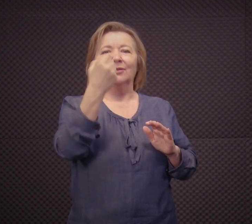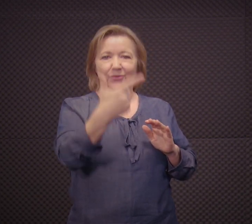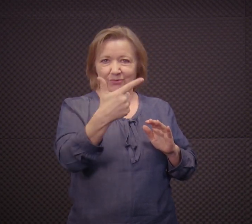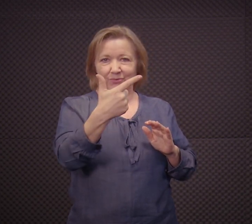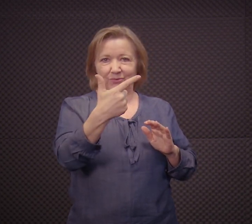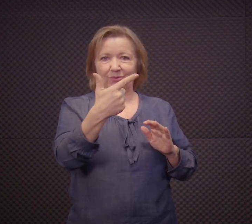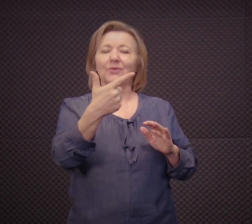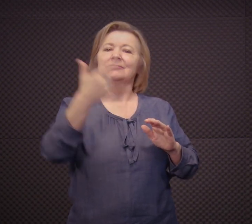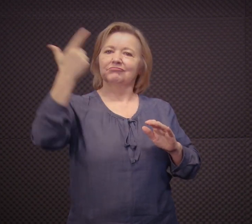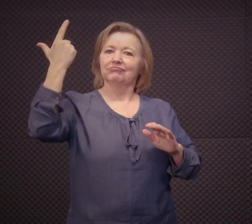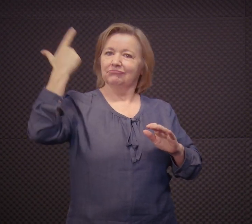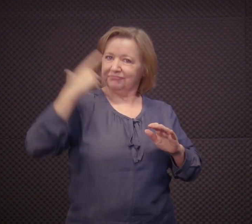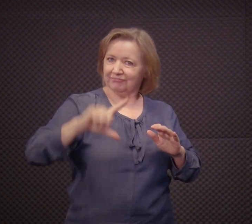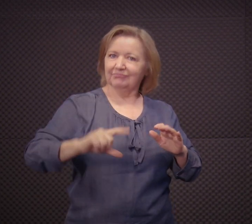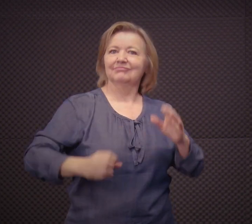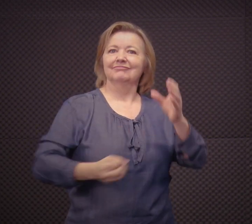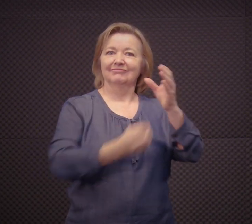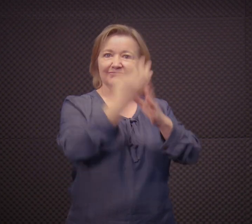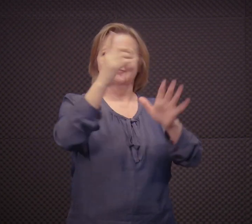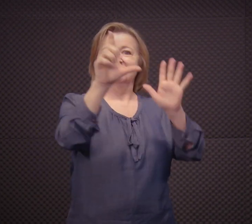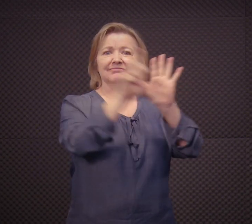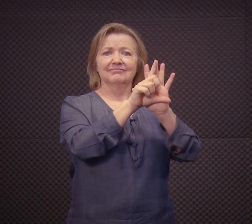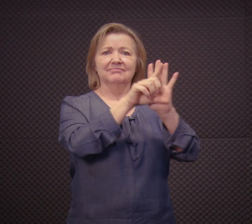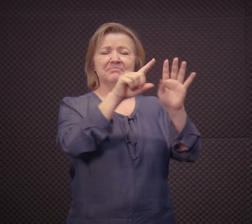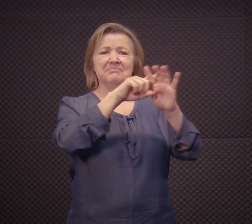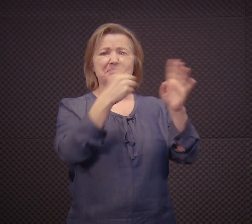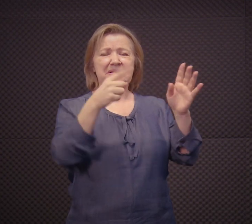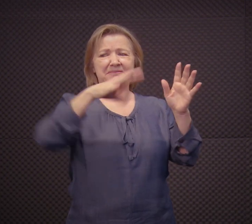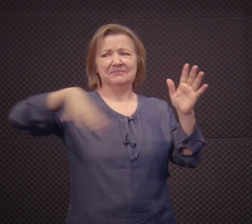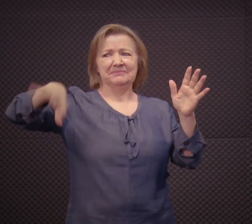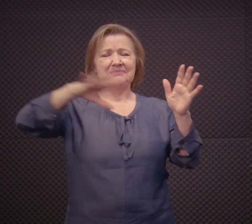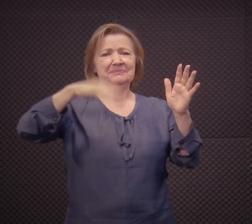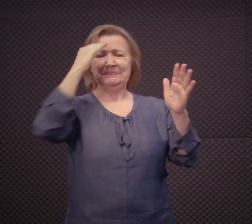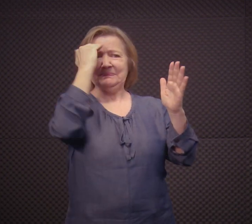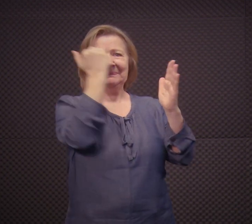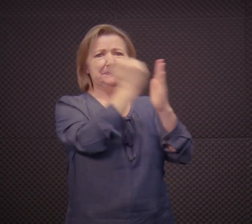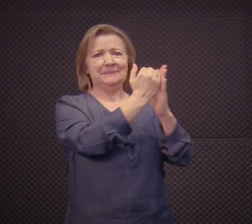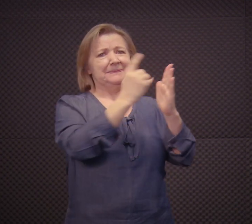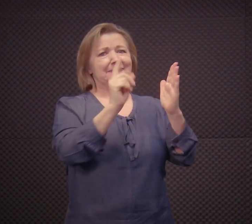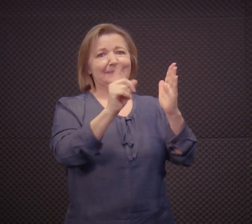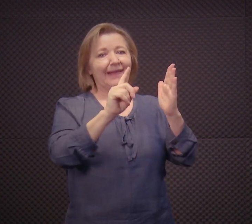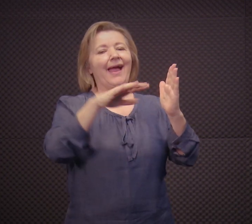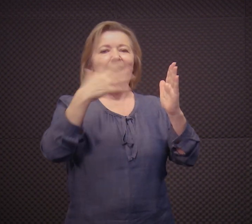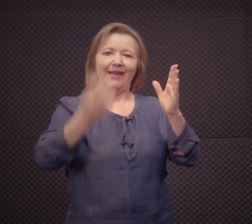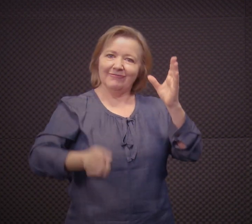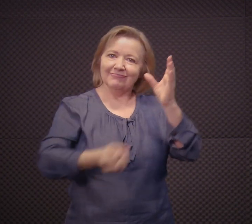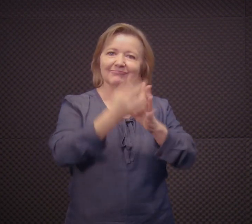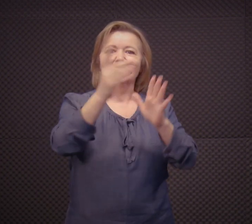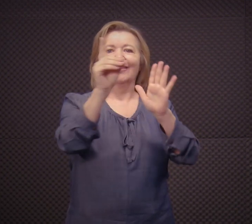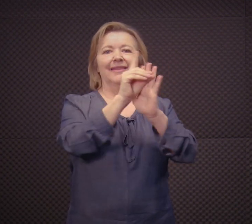.436, né? E nós temos o decreto também, e